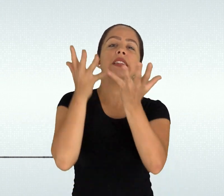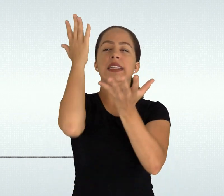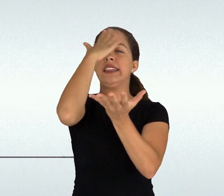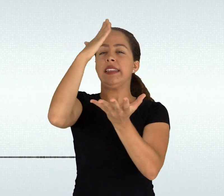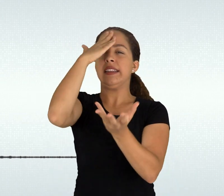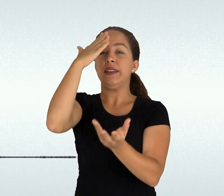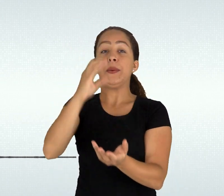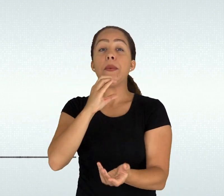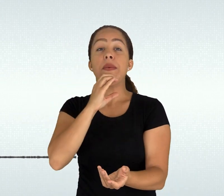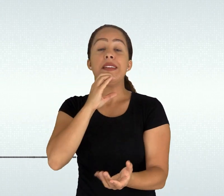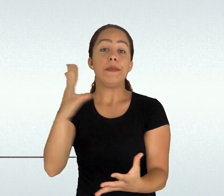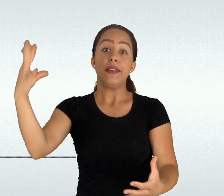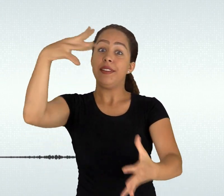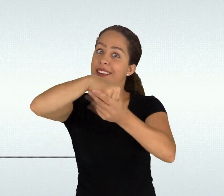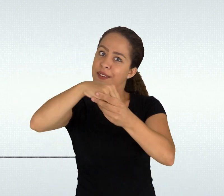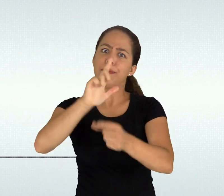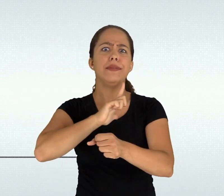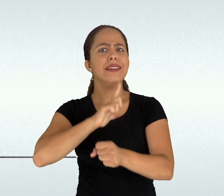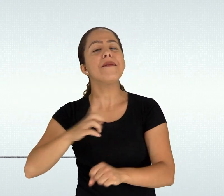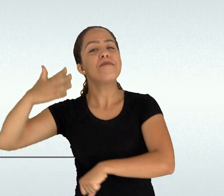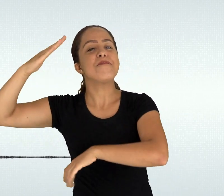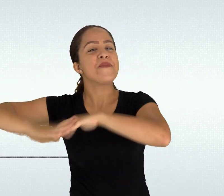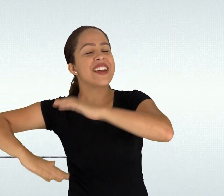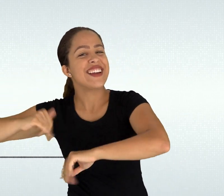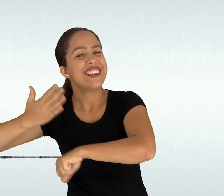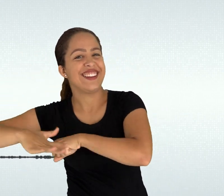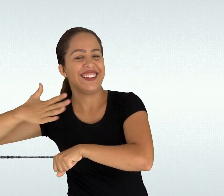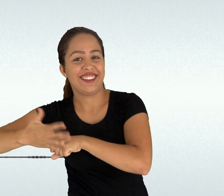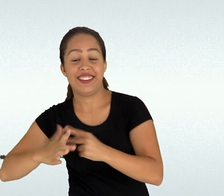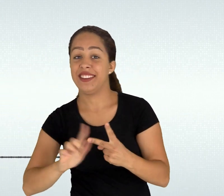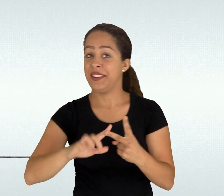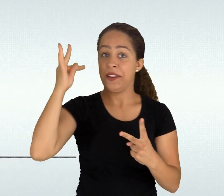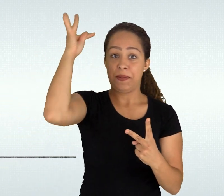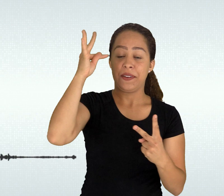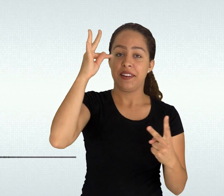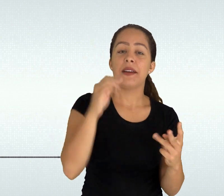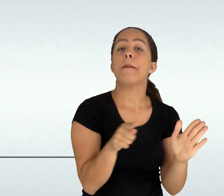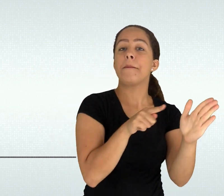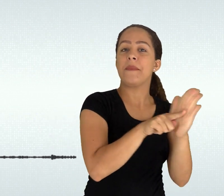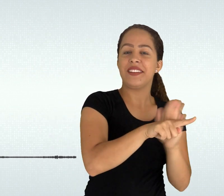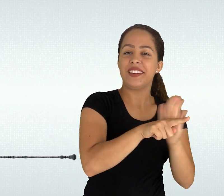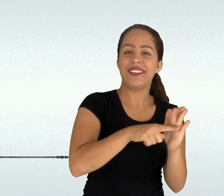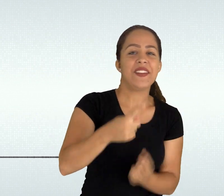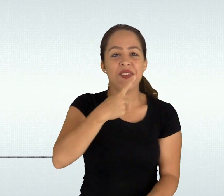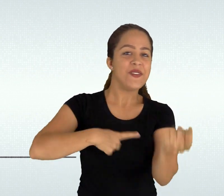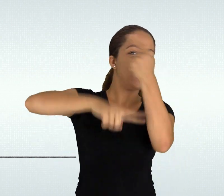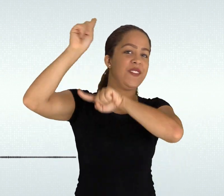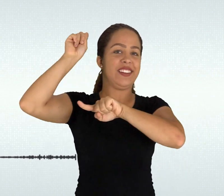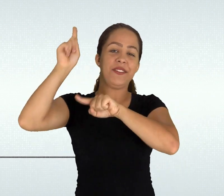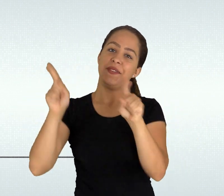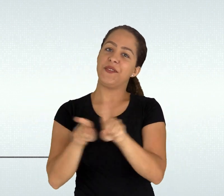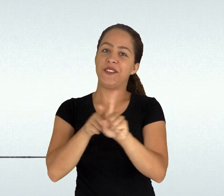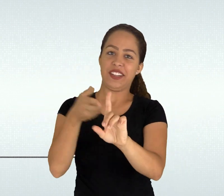abordagens educativas que praticamos é importante reconhecer também que na relação com o nosso público